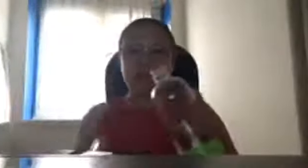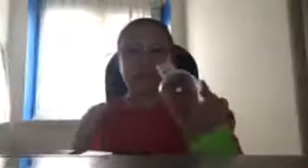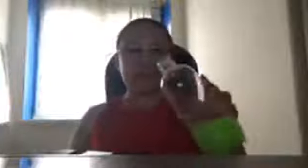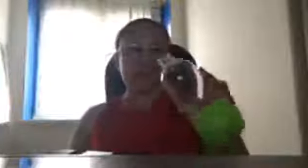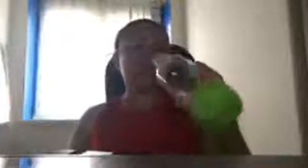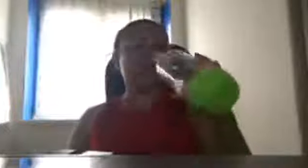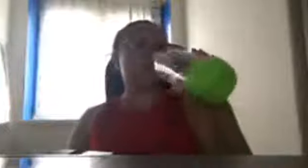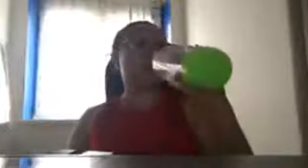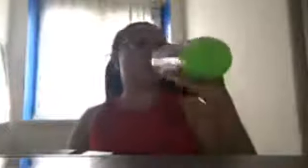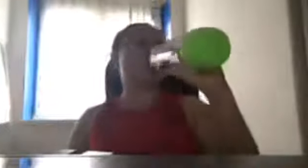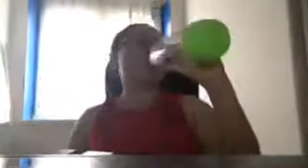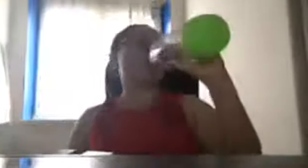-aaral